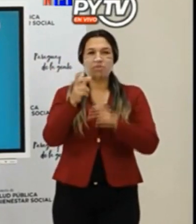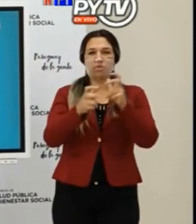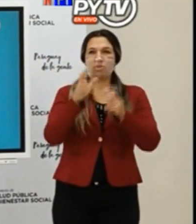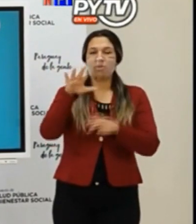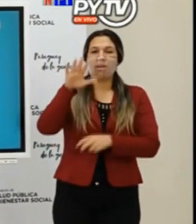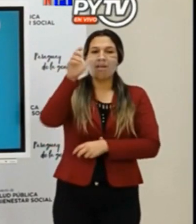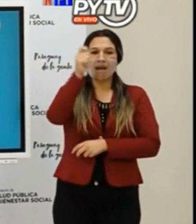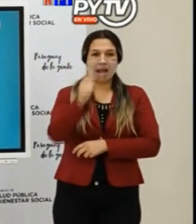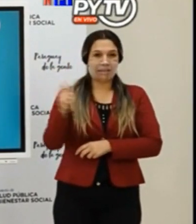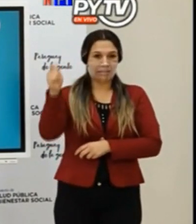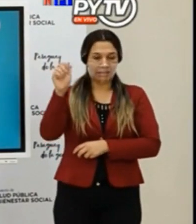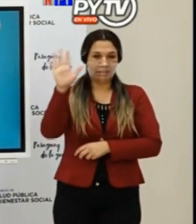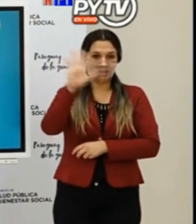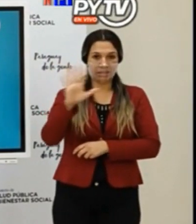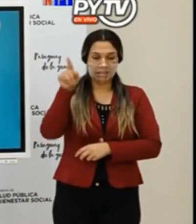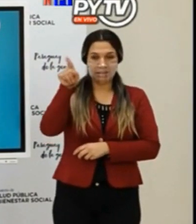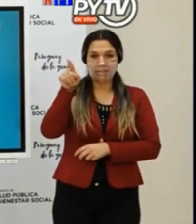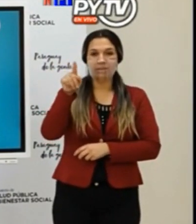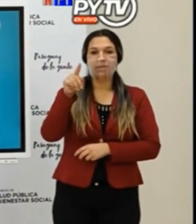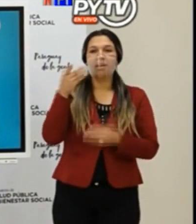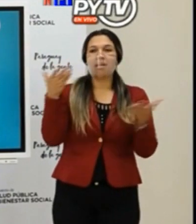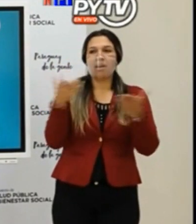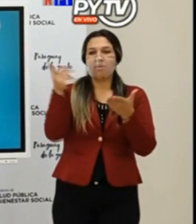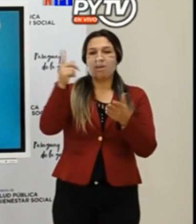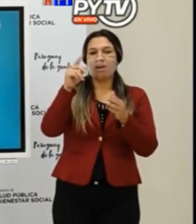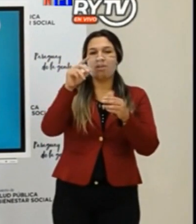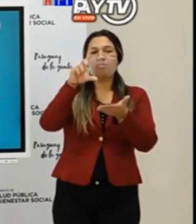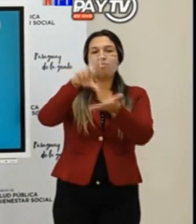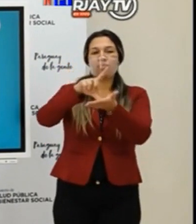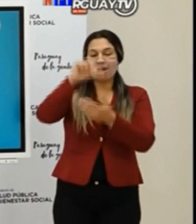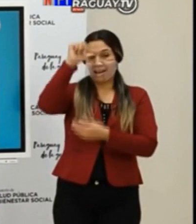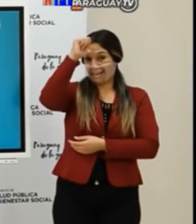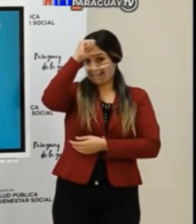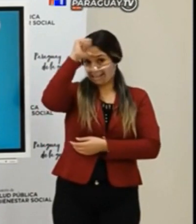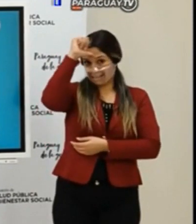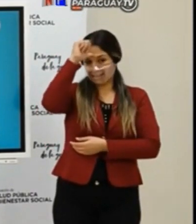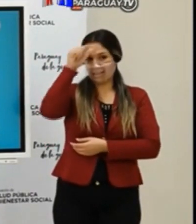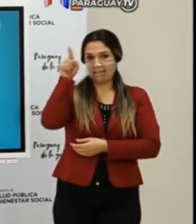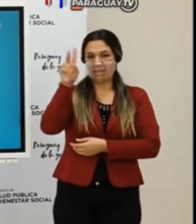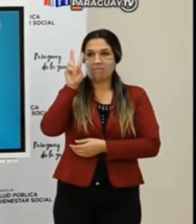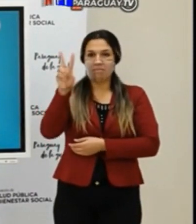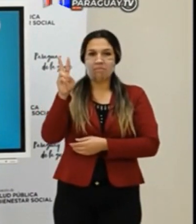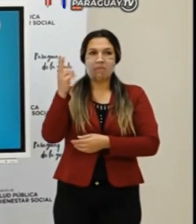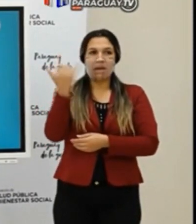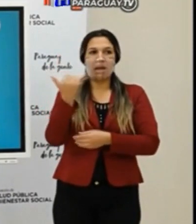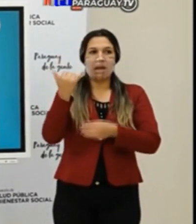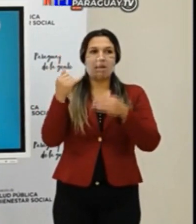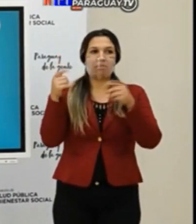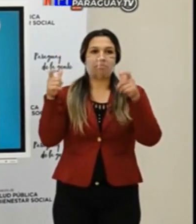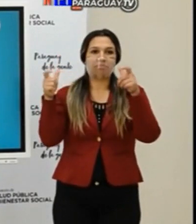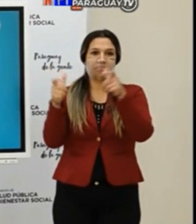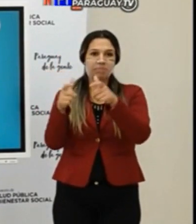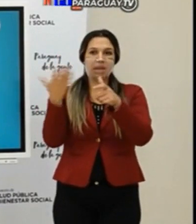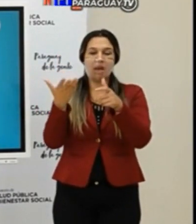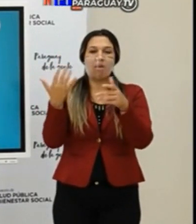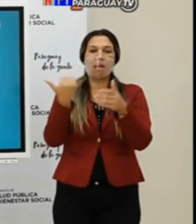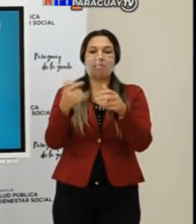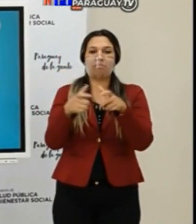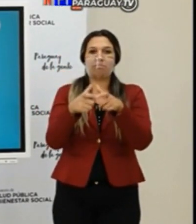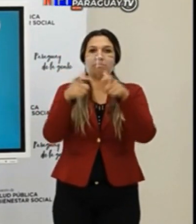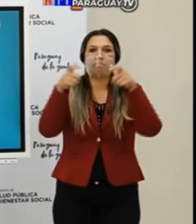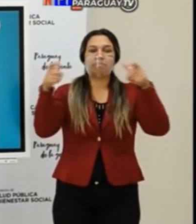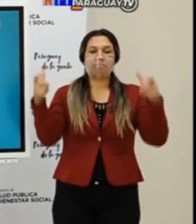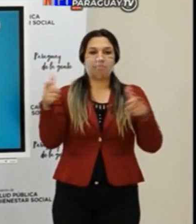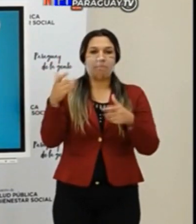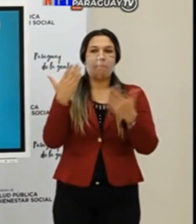es Asia en general, dominado por lo que está ocurriendo en la India. Esto marca una tercera ola muy grande